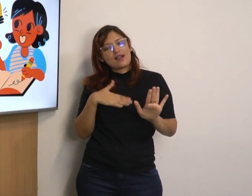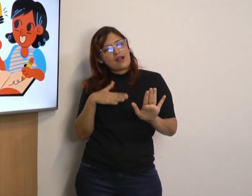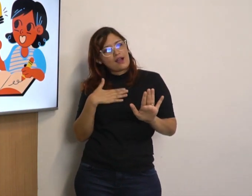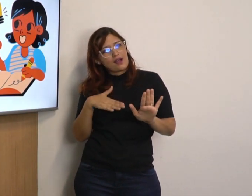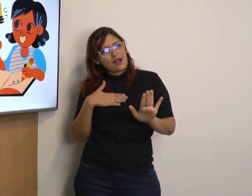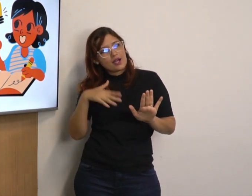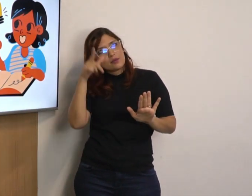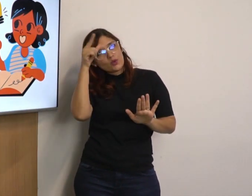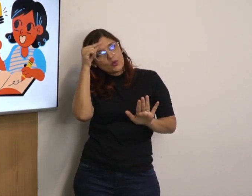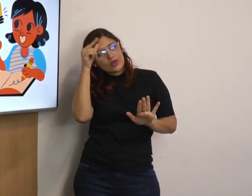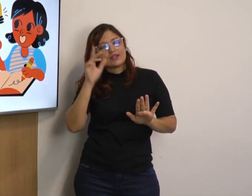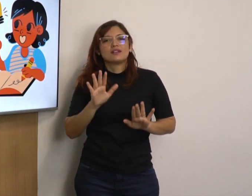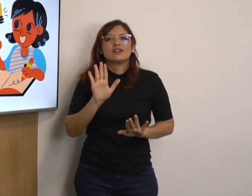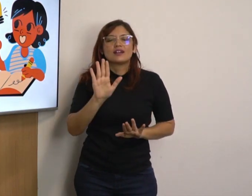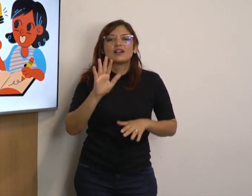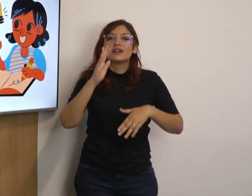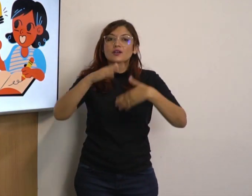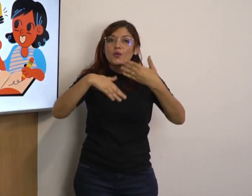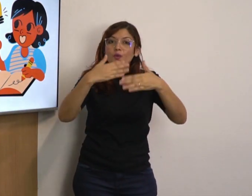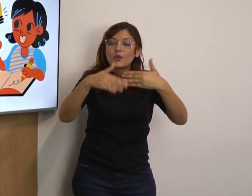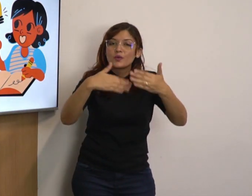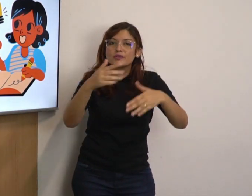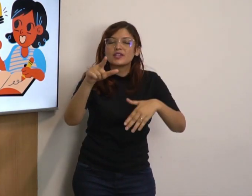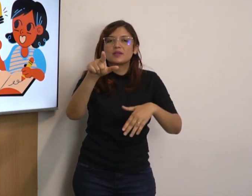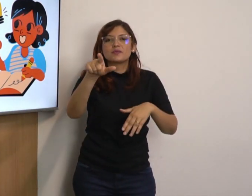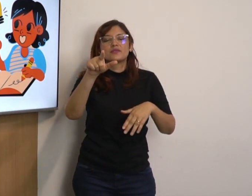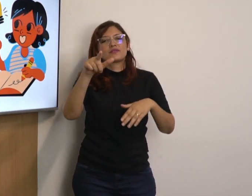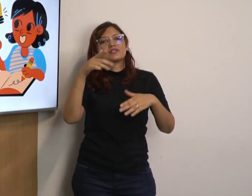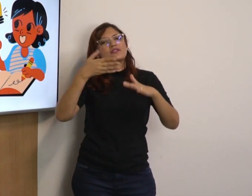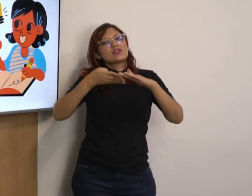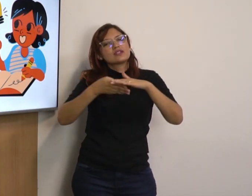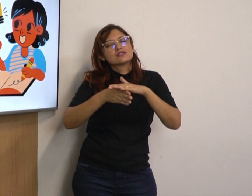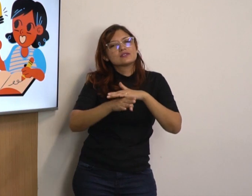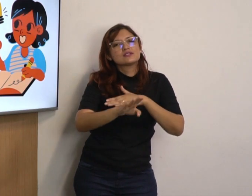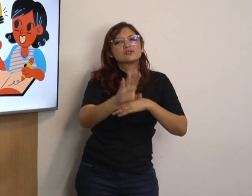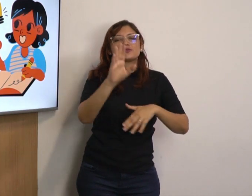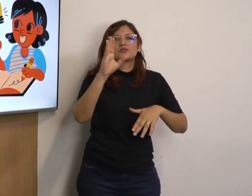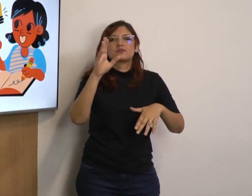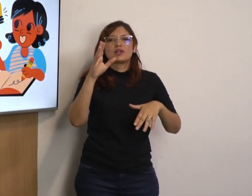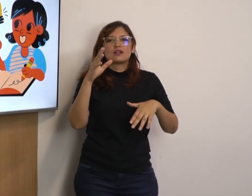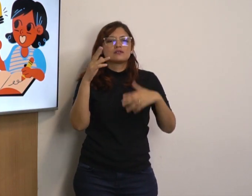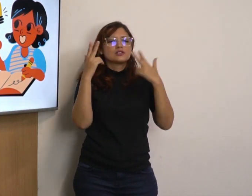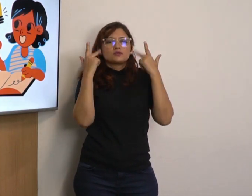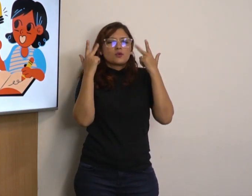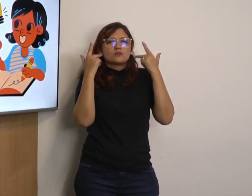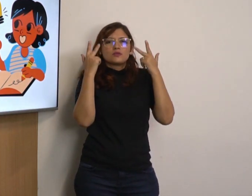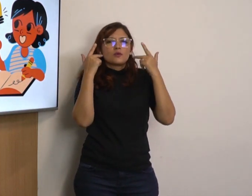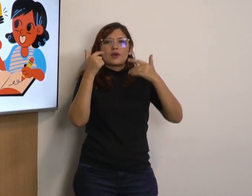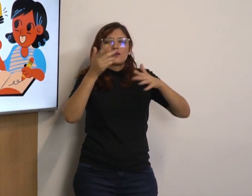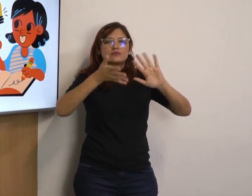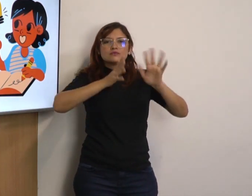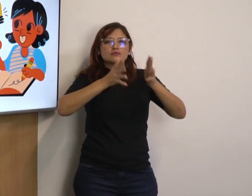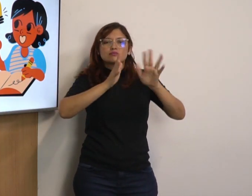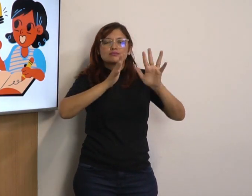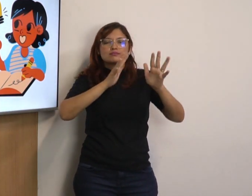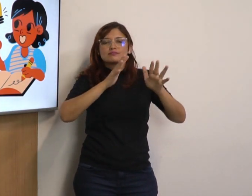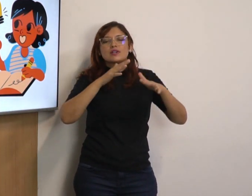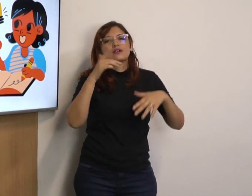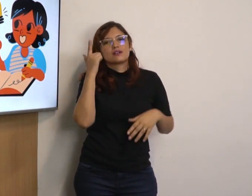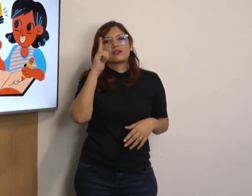Relaxe. Que com o tempo. Você vai se acostumar. isso vai ser normal na sua sinalização.